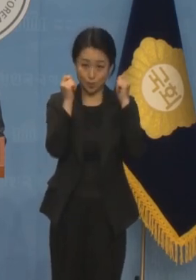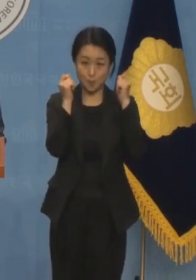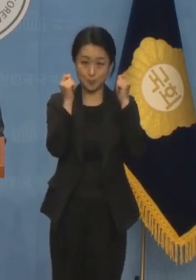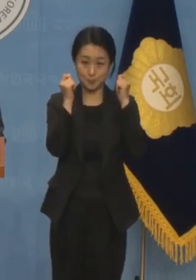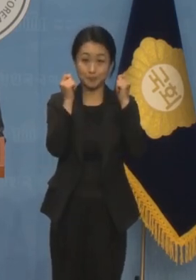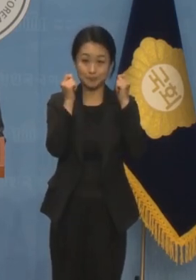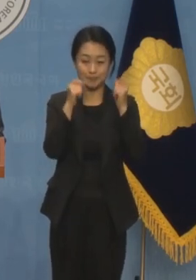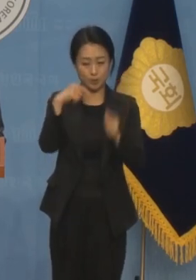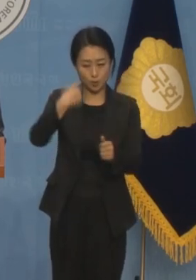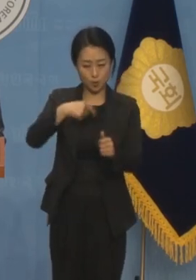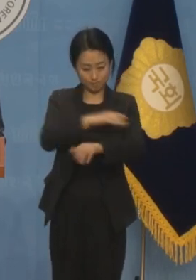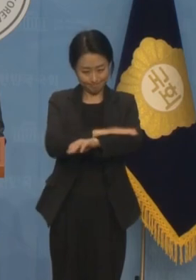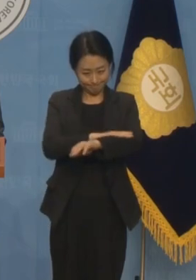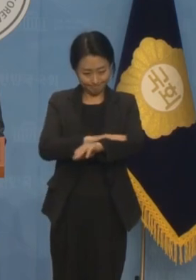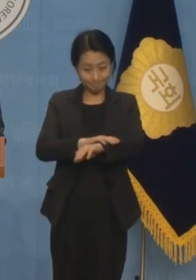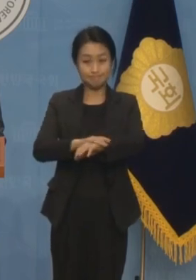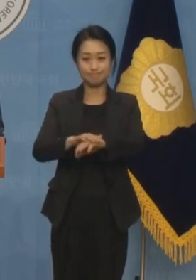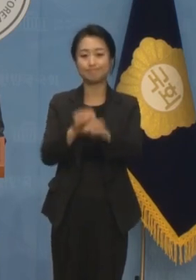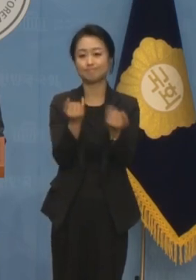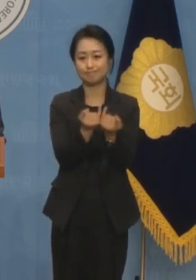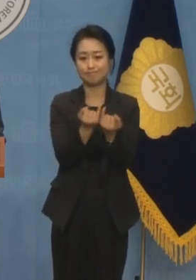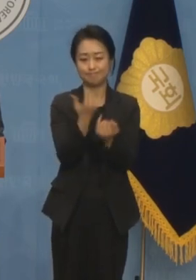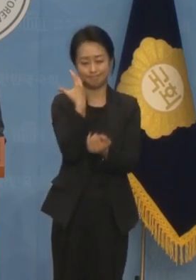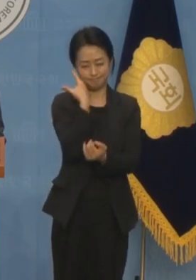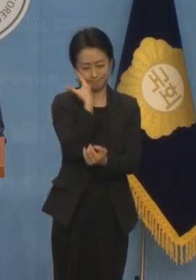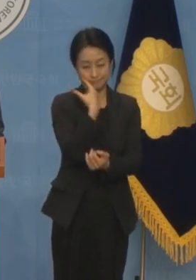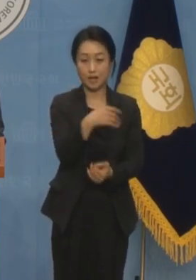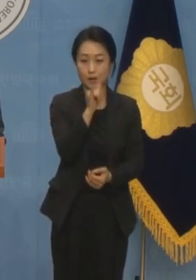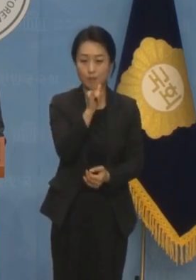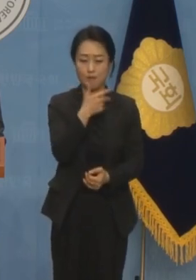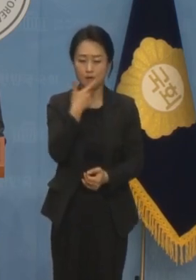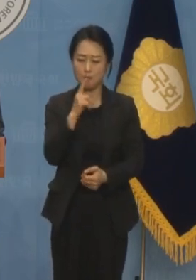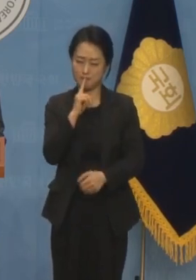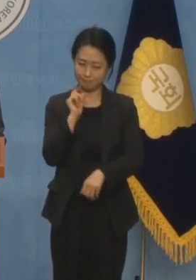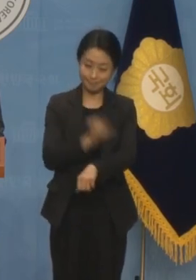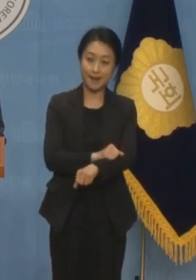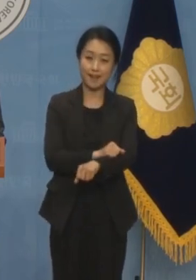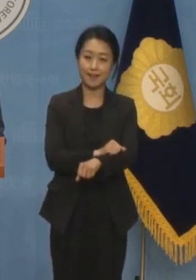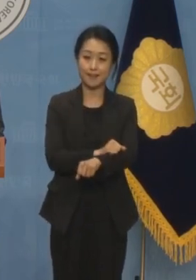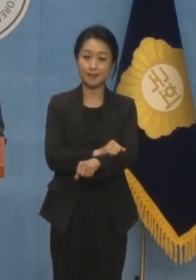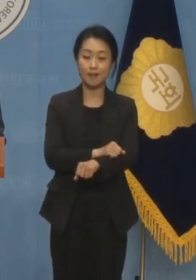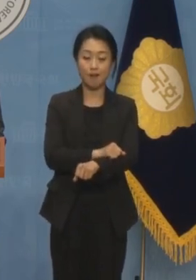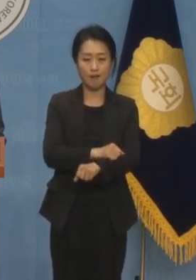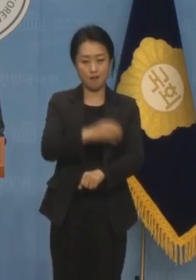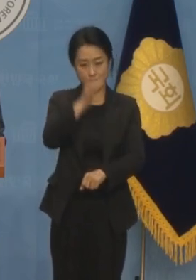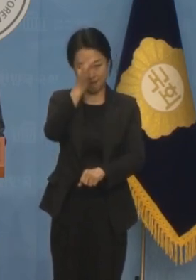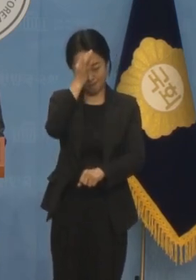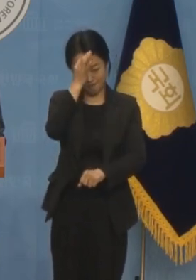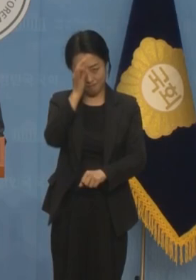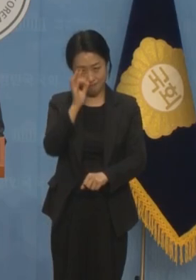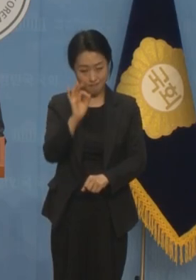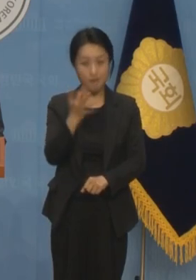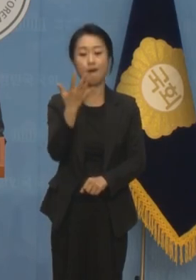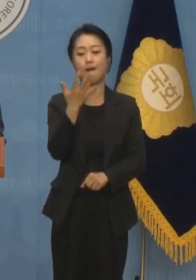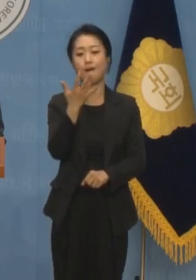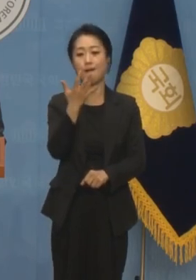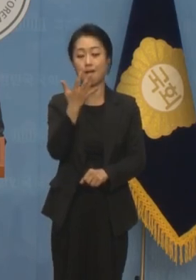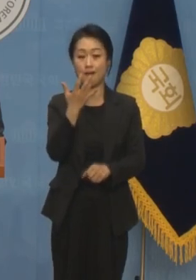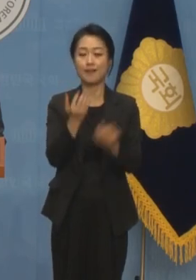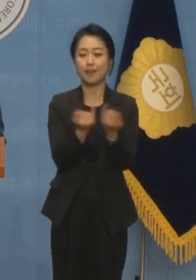잘 교육된 여성들로 매력적이고 영어를 할 줄 아는 기량이 뛰어난 호스티스들로